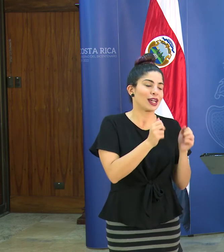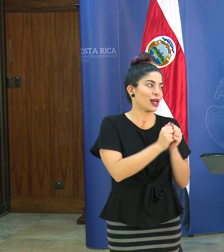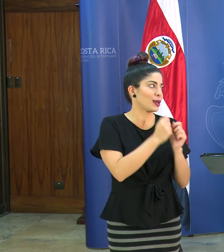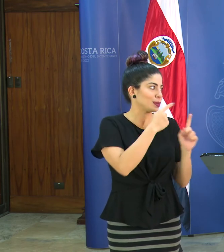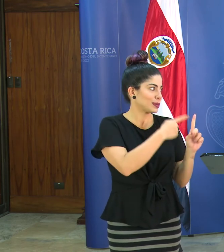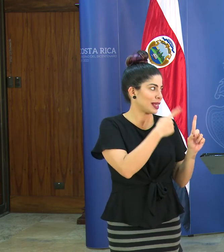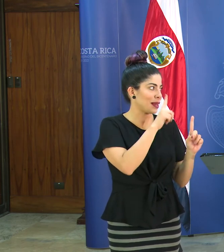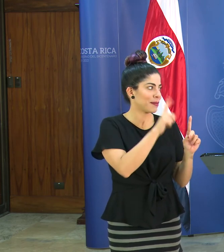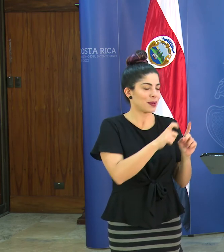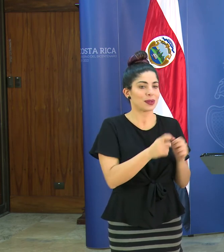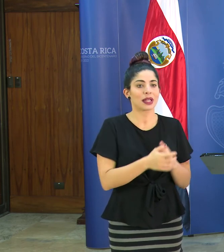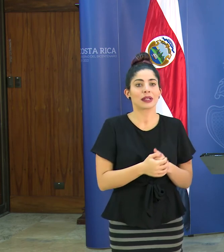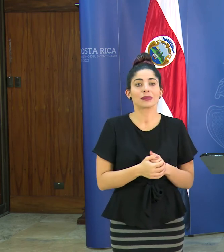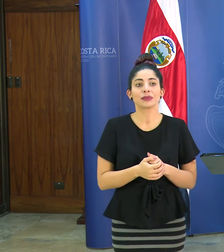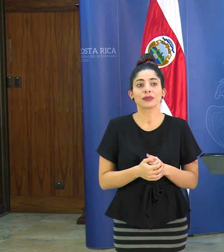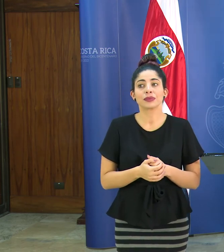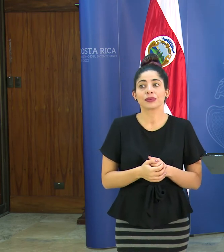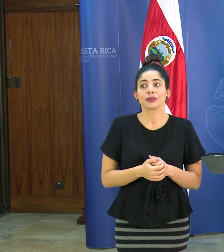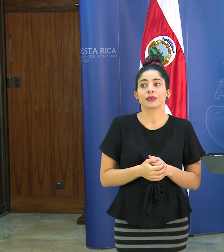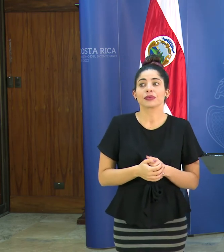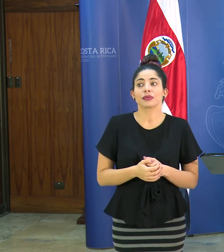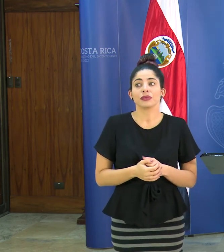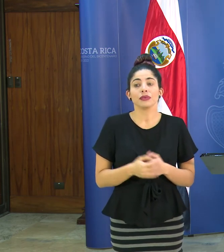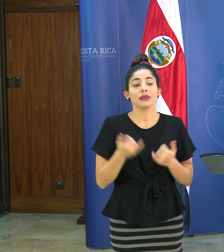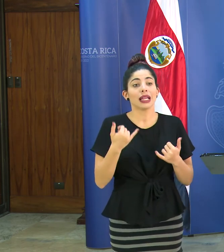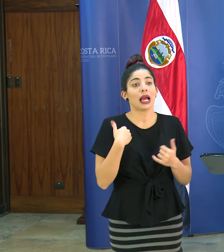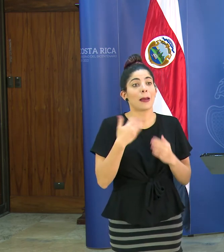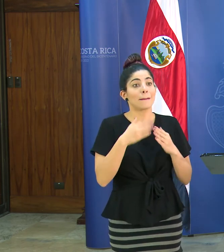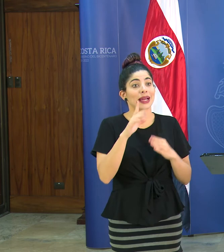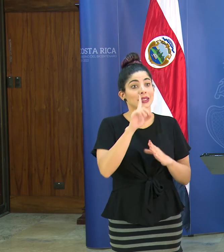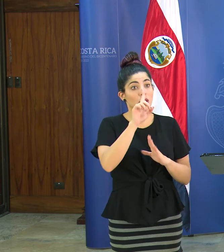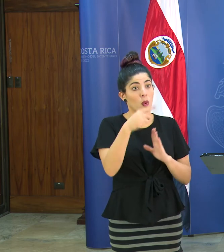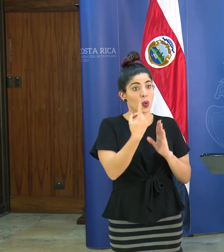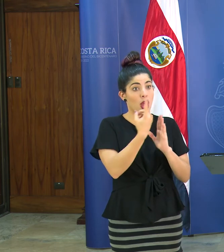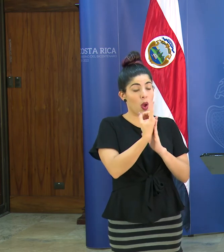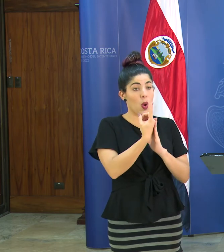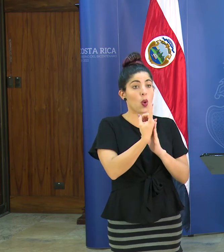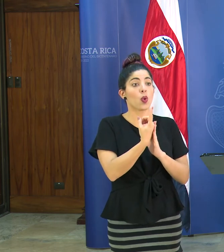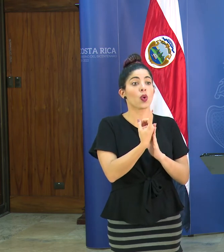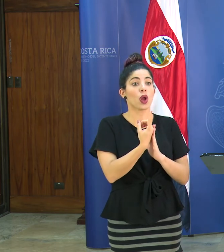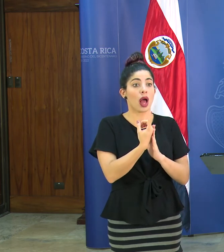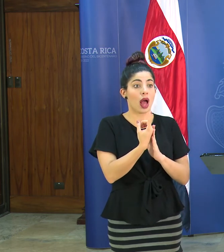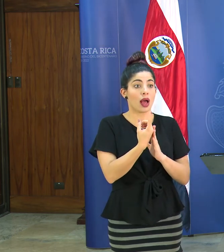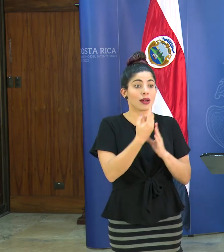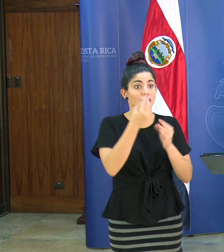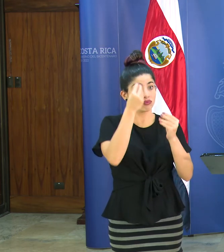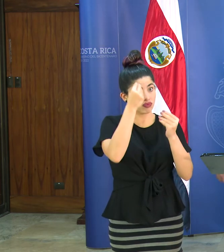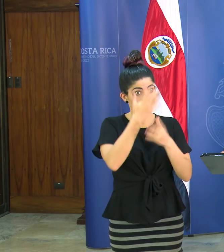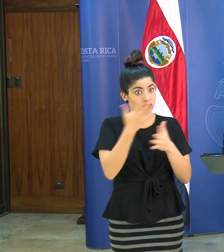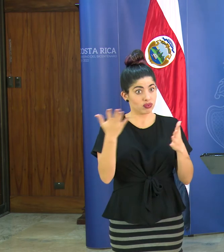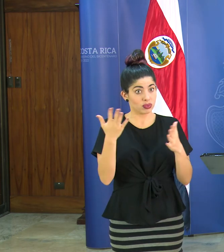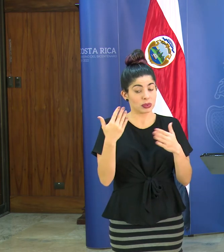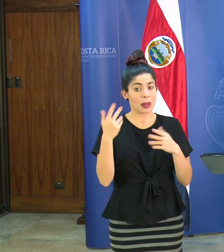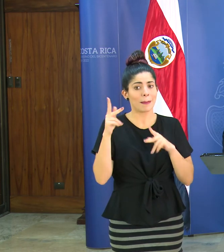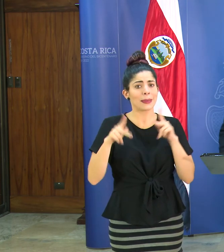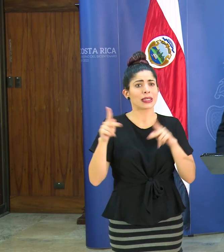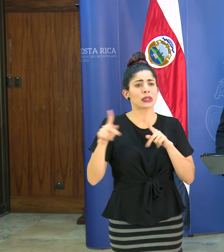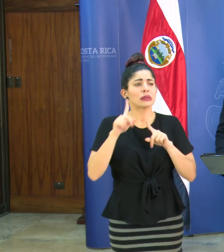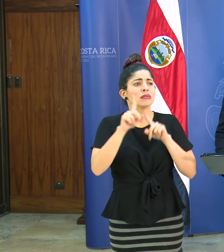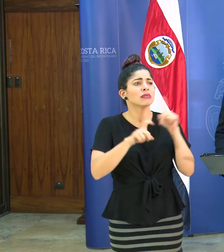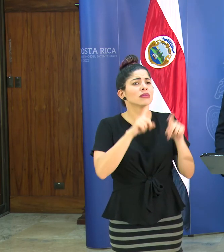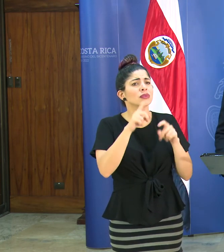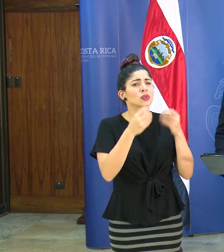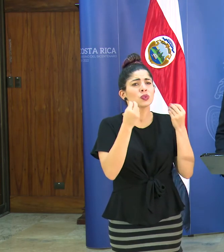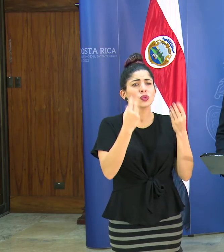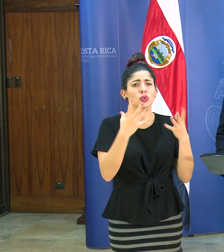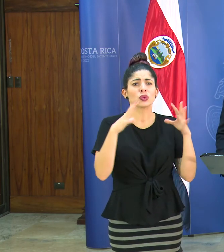directamente a raíz de que llevamos más de una hora y resto de que hicimos el anuncio la gente está preguntando por